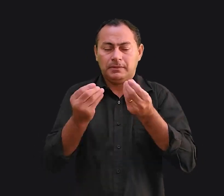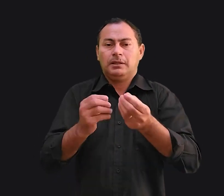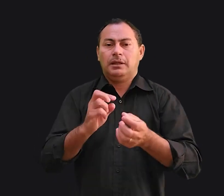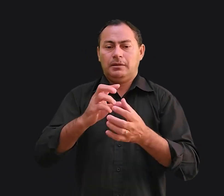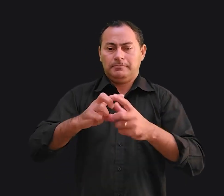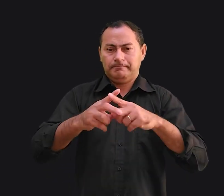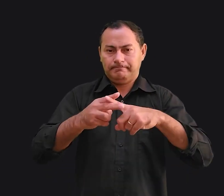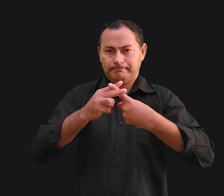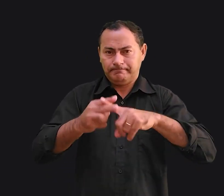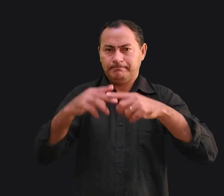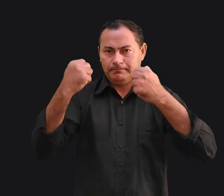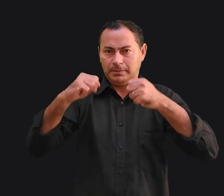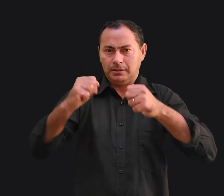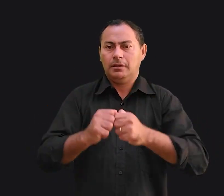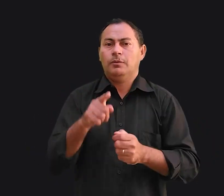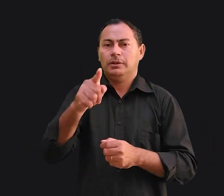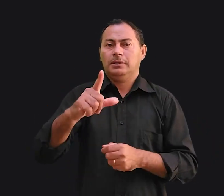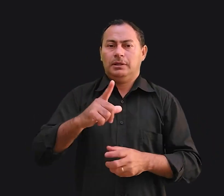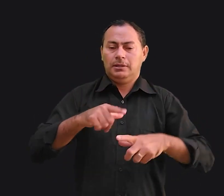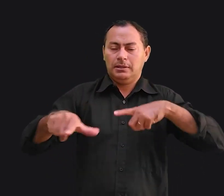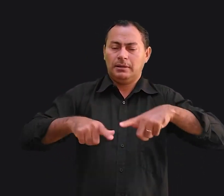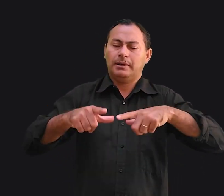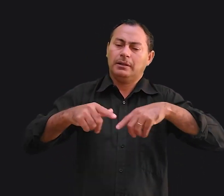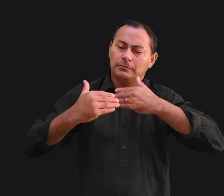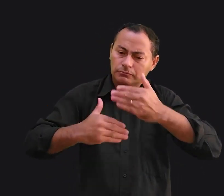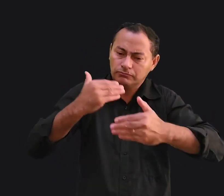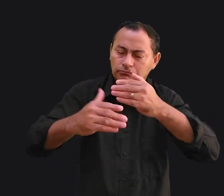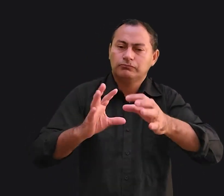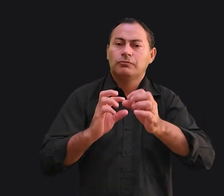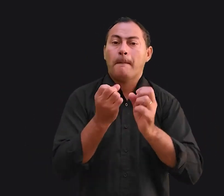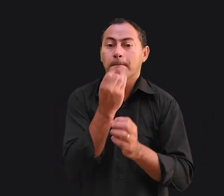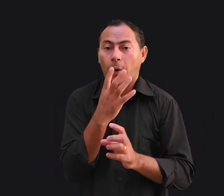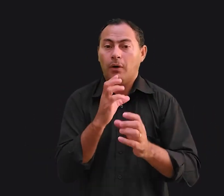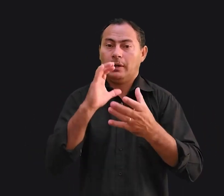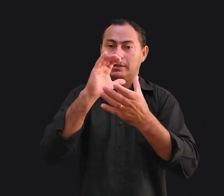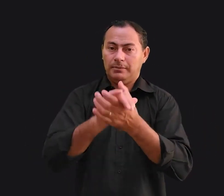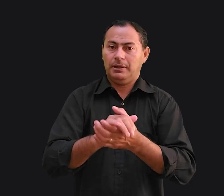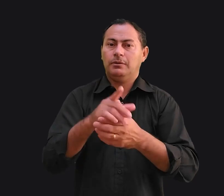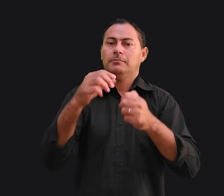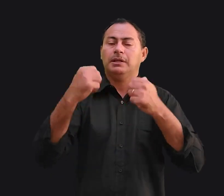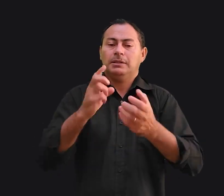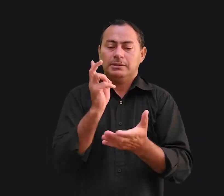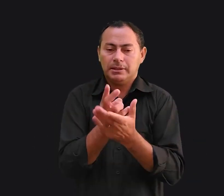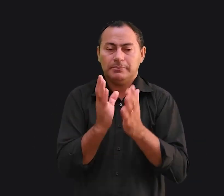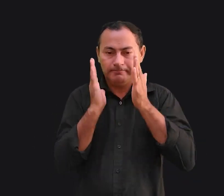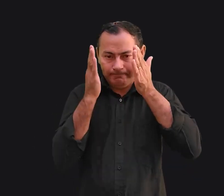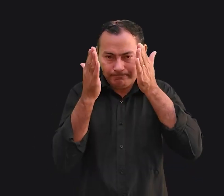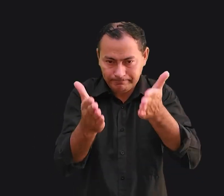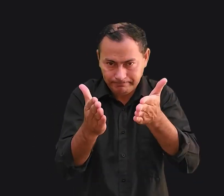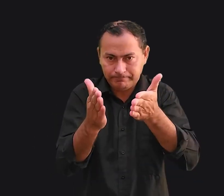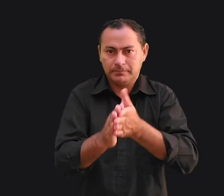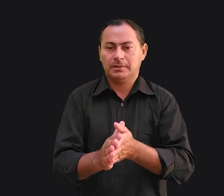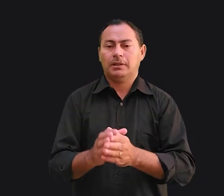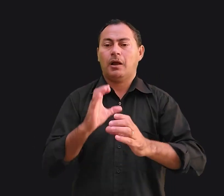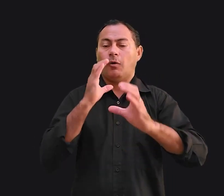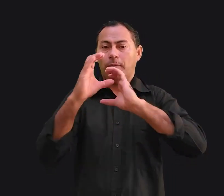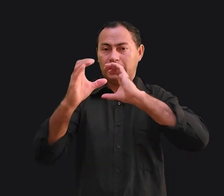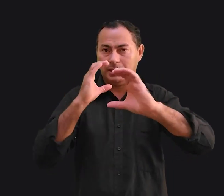ferramenta necessária para você trabalhar o casamento. Por isso, você deve centralizar-se na comunicação.